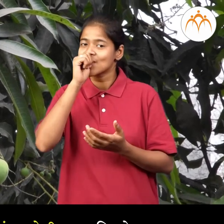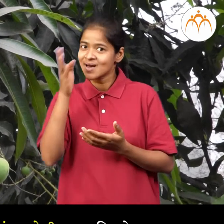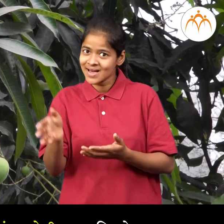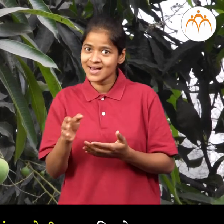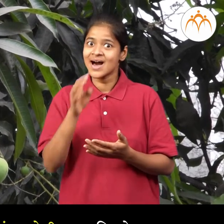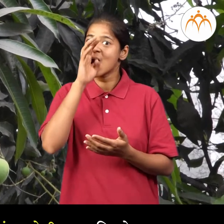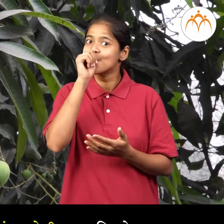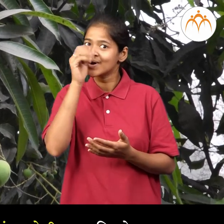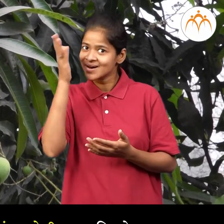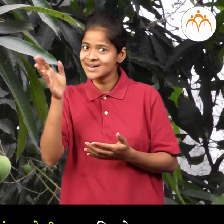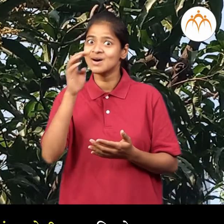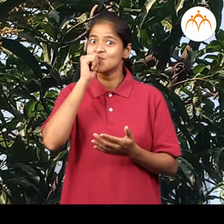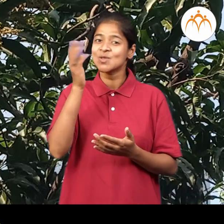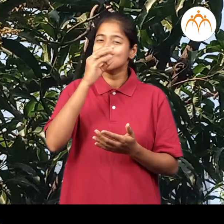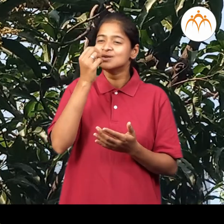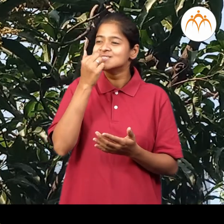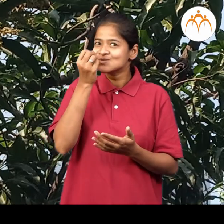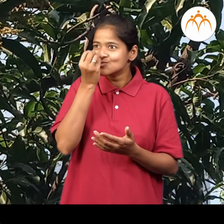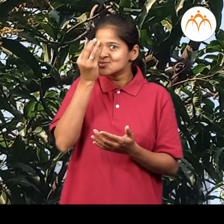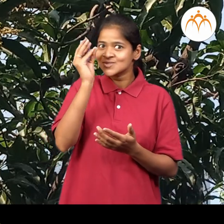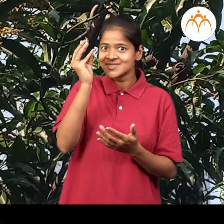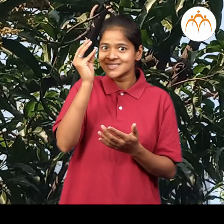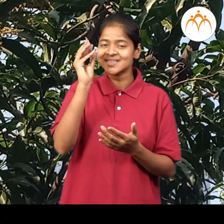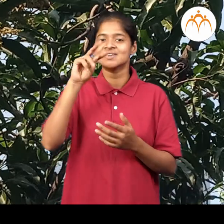अम्ब्याला मोहरालाए बगा